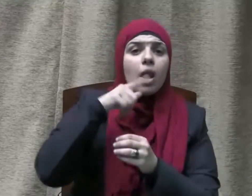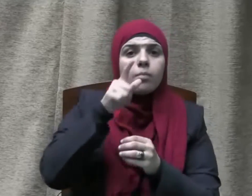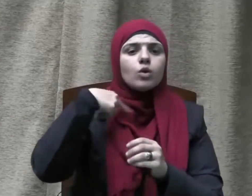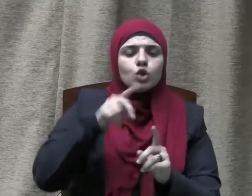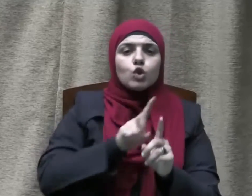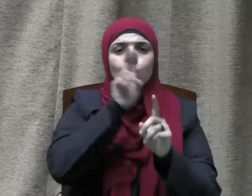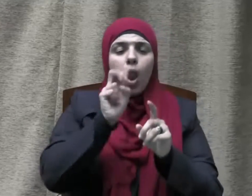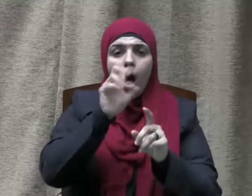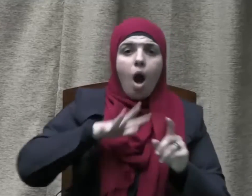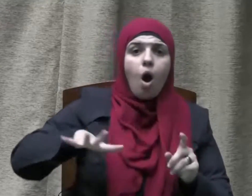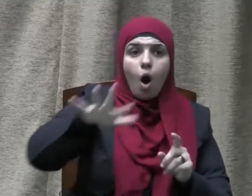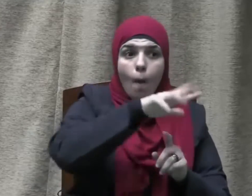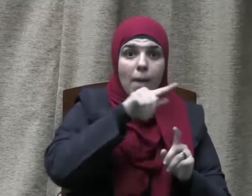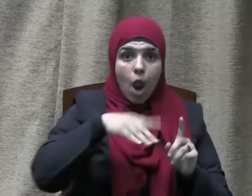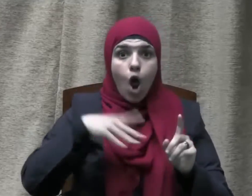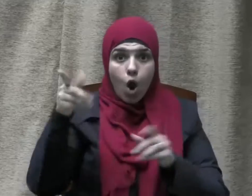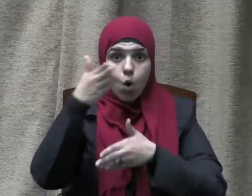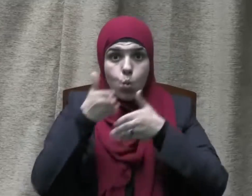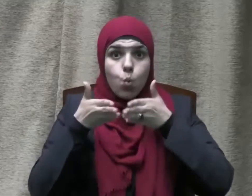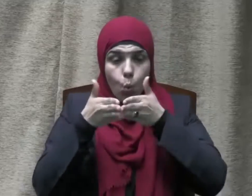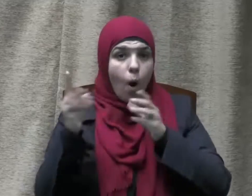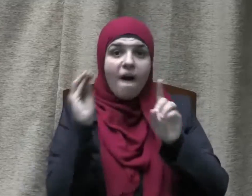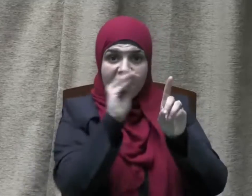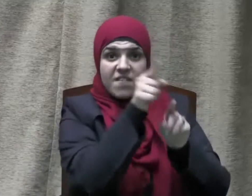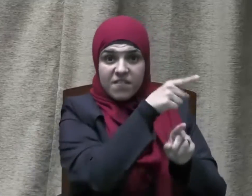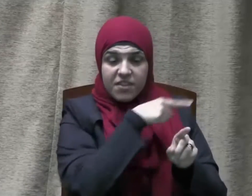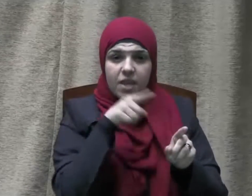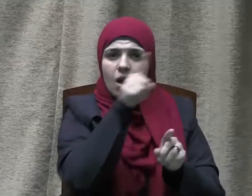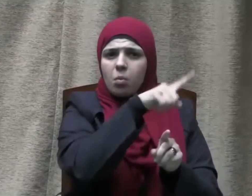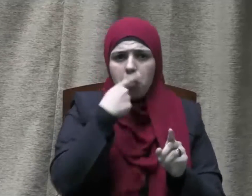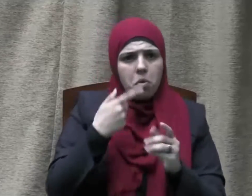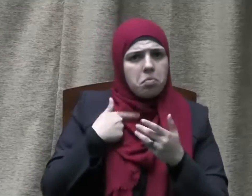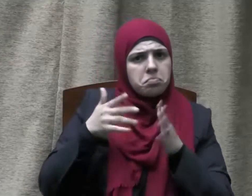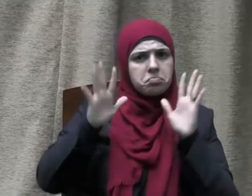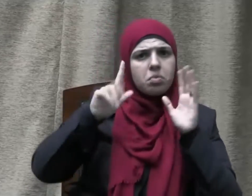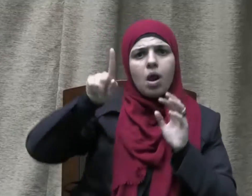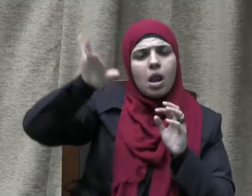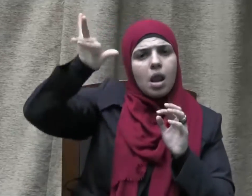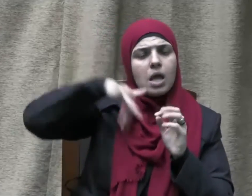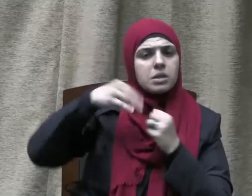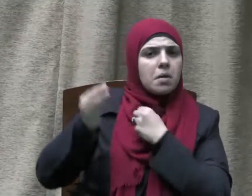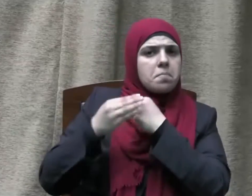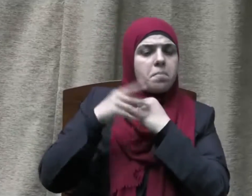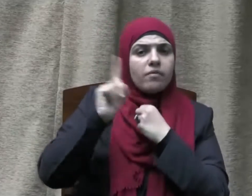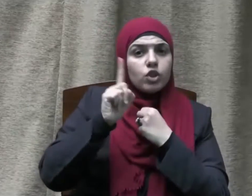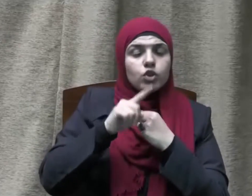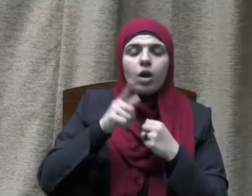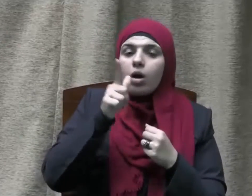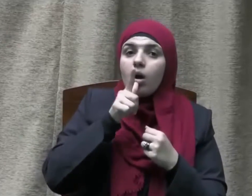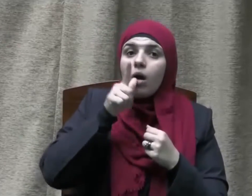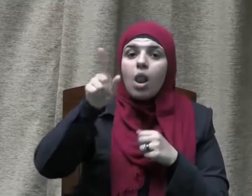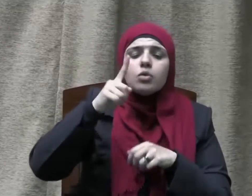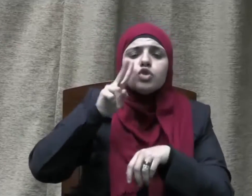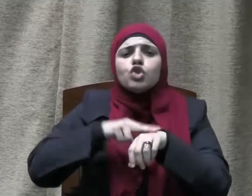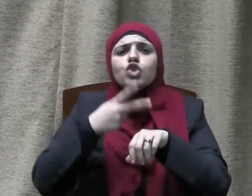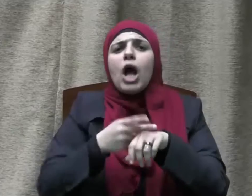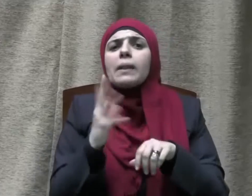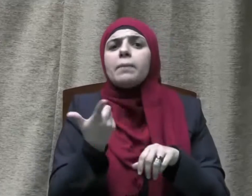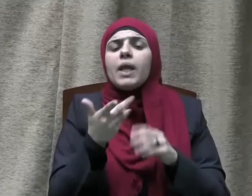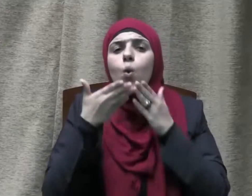هل بلغكم؟ فيقولون ما جاءنا من نذير فيقول من شهودك؟ فيقول